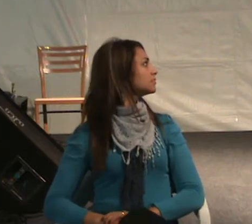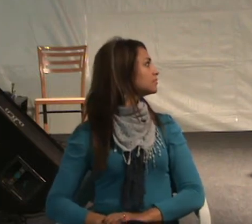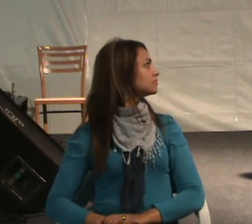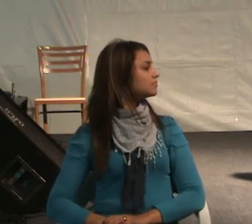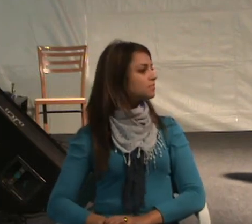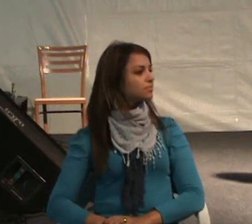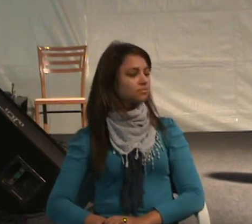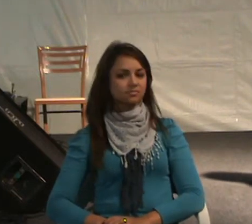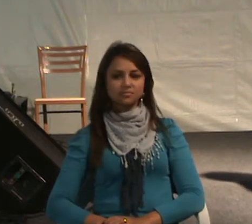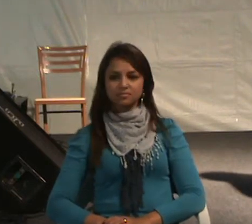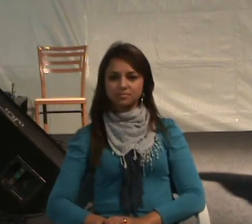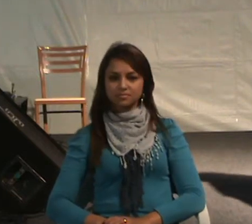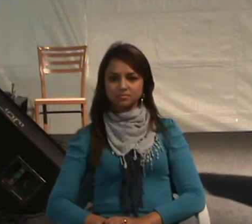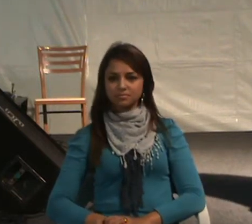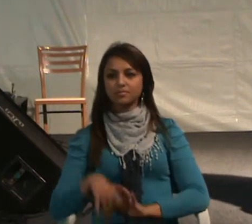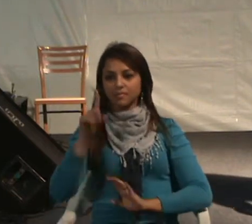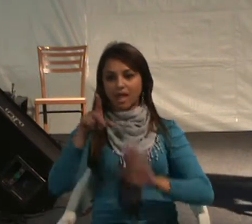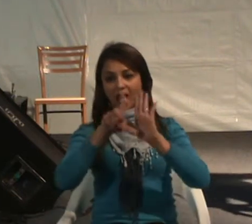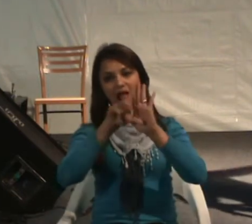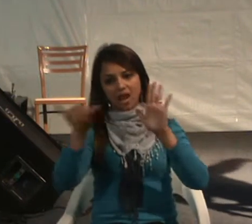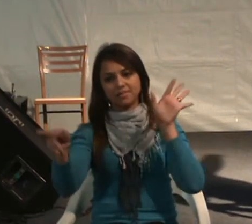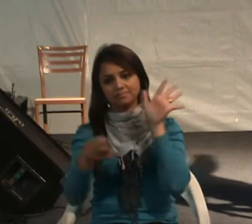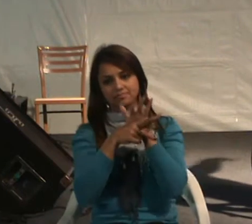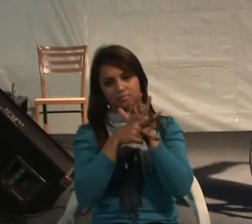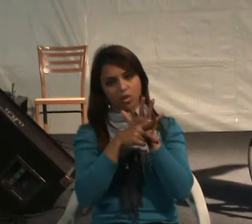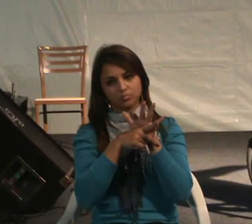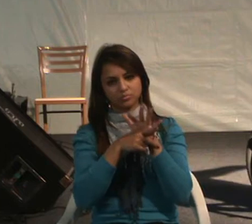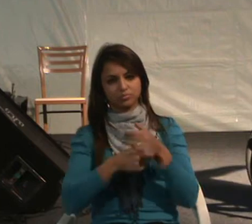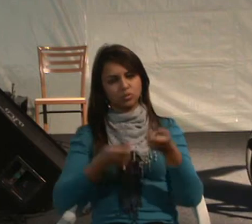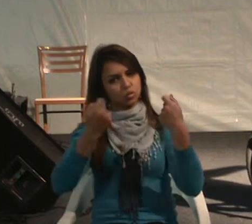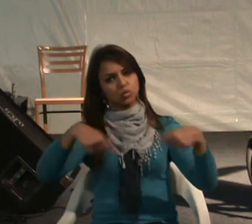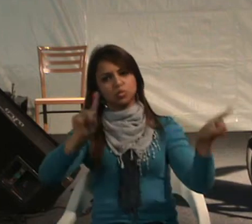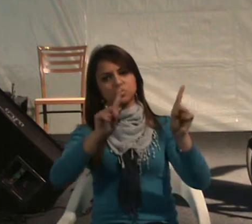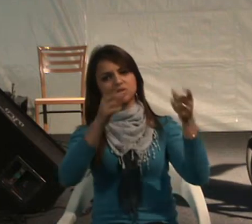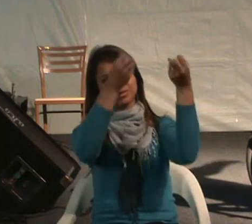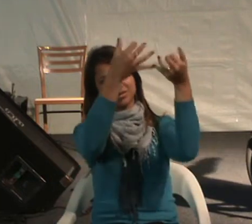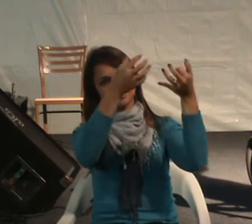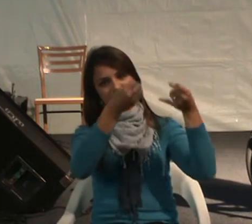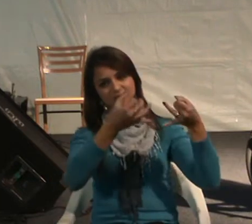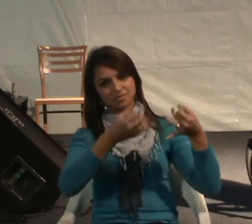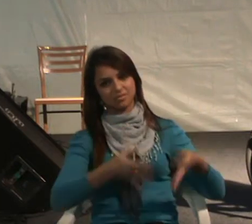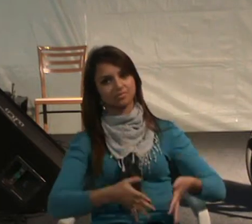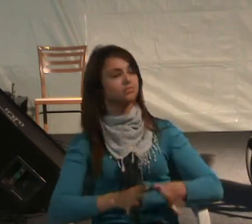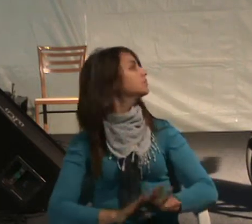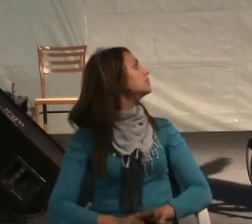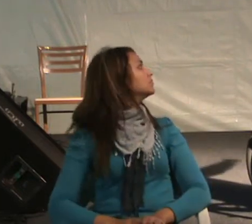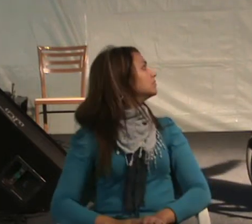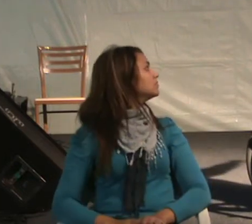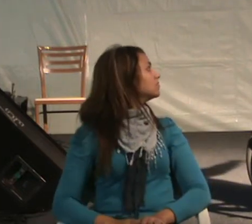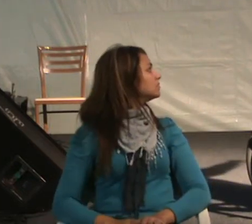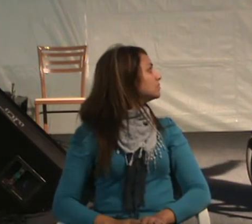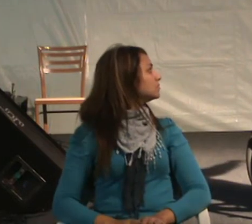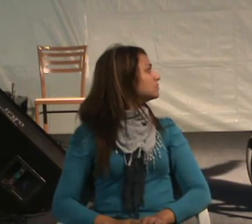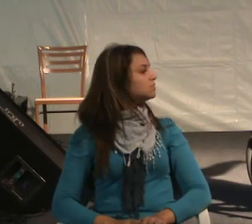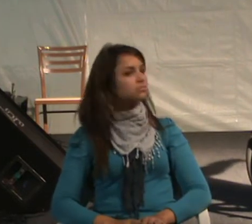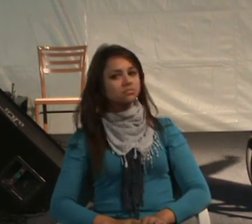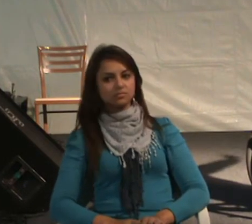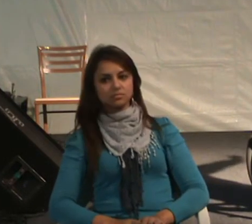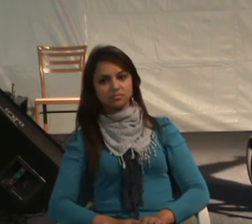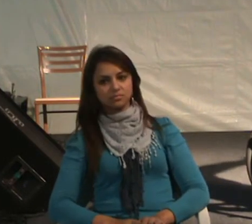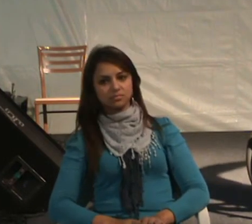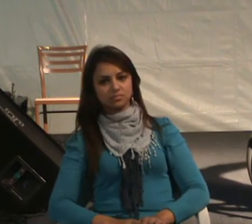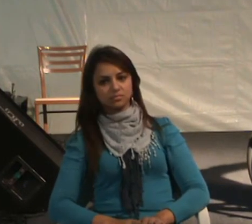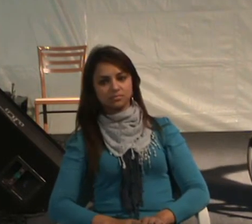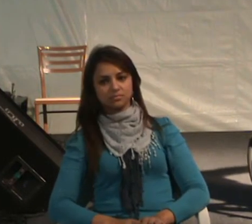Essas são a legislação específica, que eu não preciso falar para vocês. Abordar todas elas.